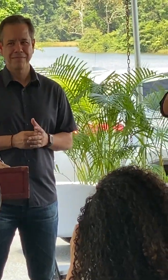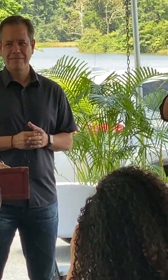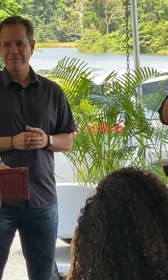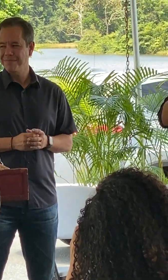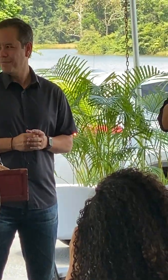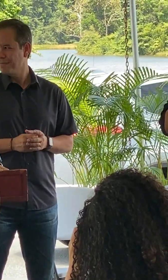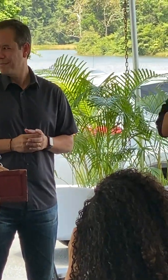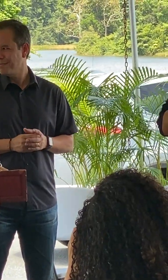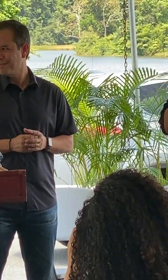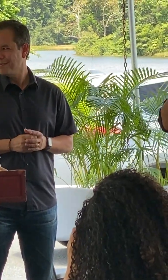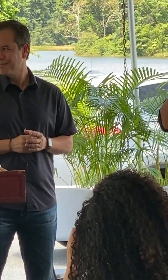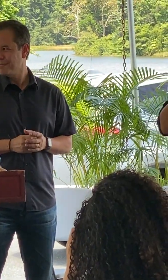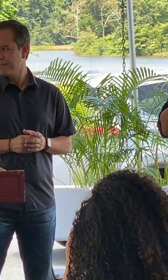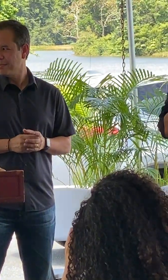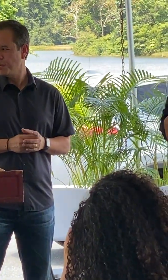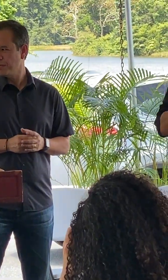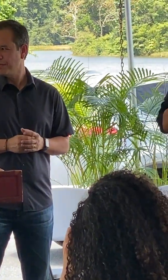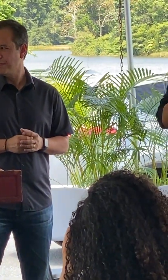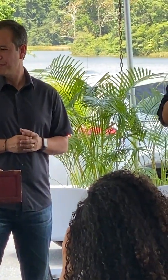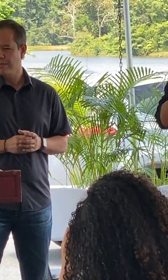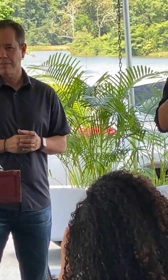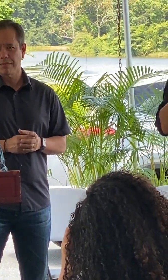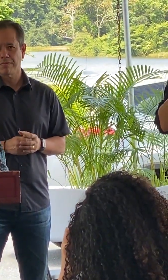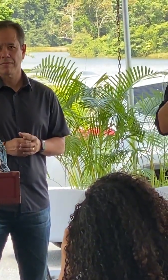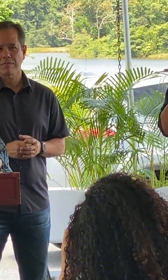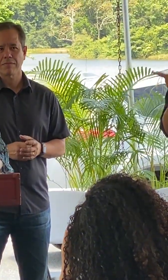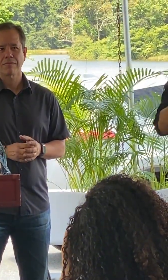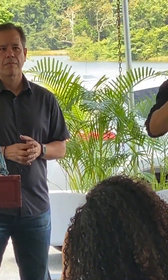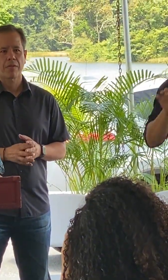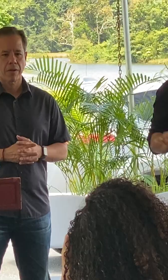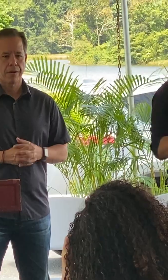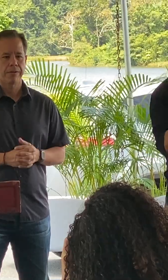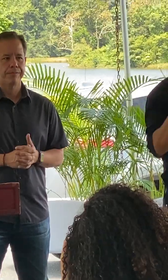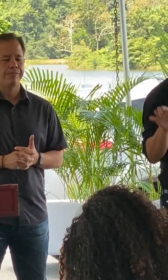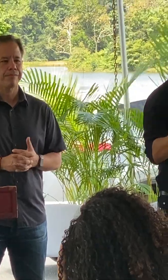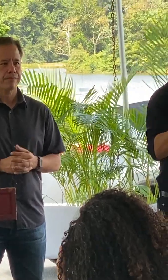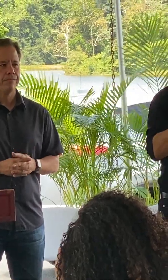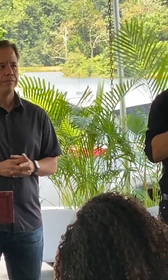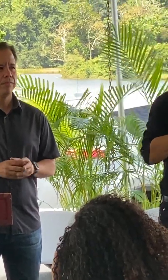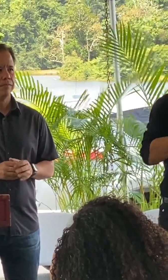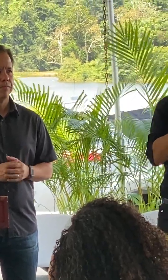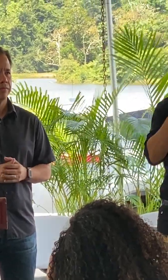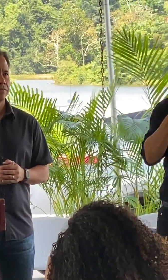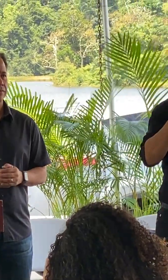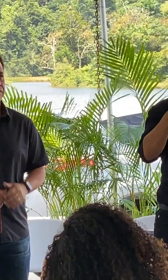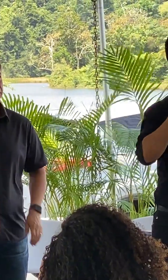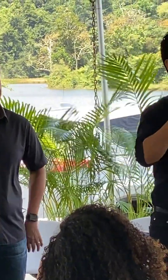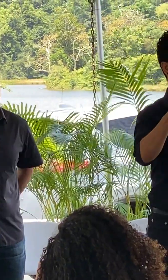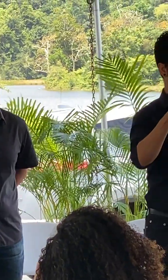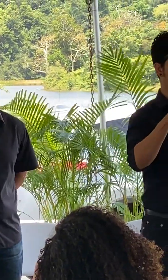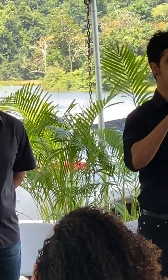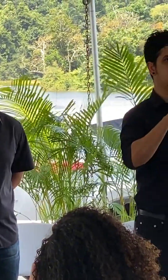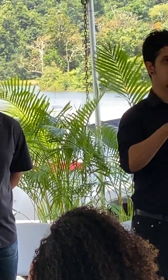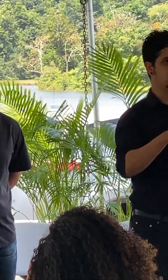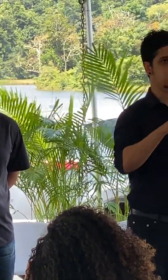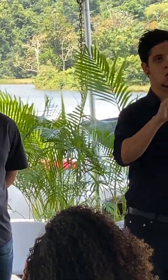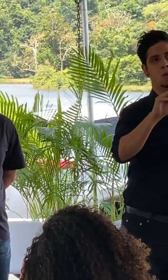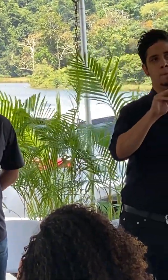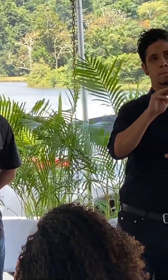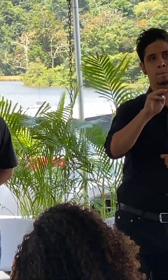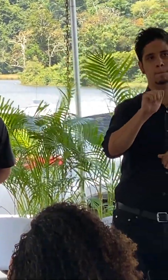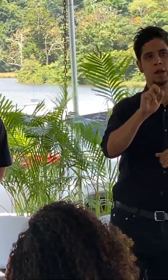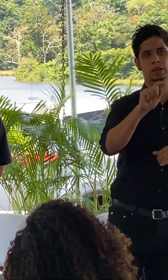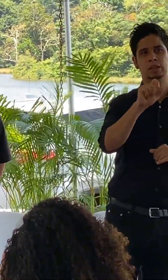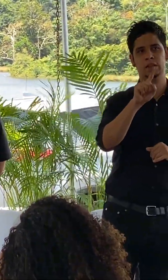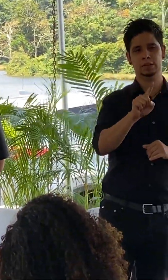que decirle las cosas dos veces y ya están allí ejecutando liderado por su director regional el ingeniero Roberto Martínez